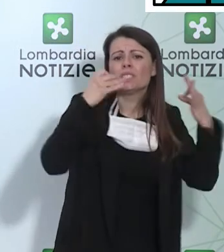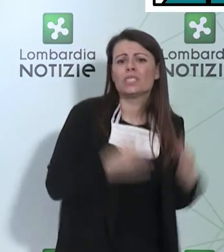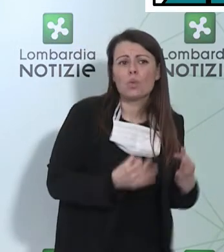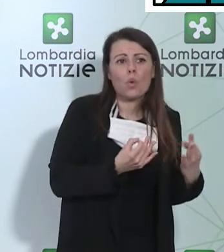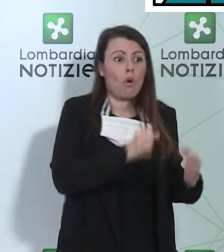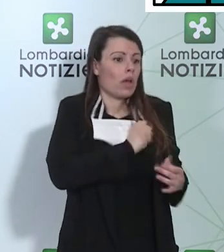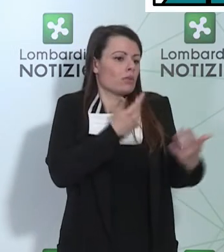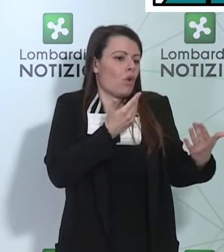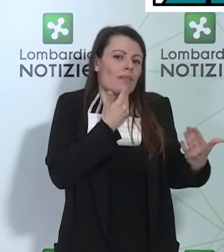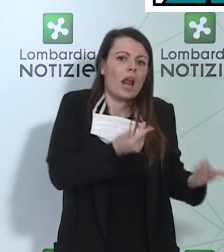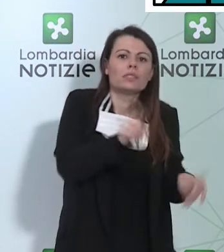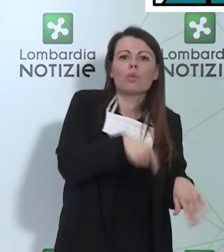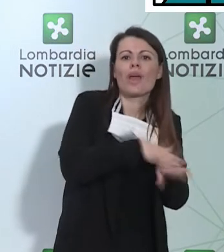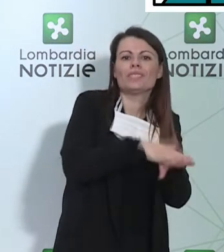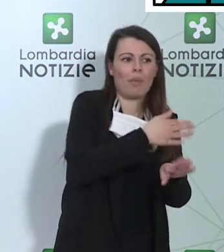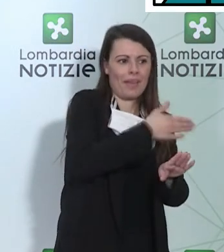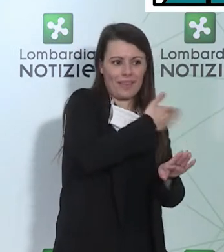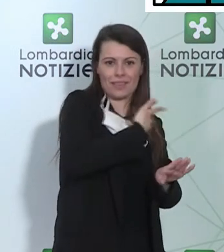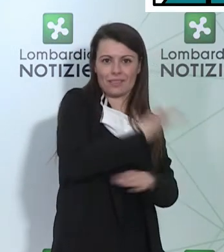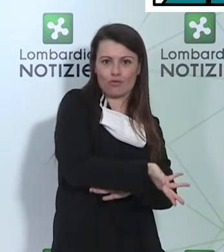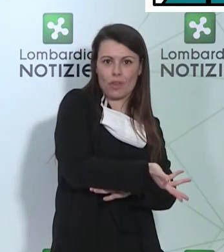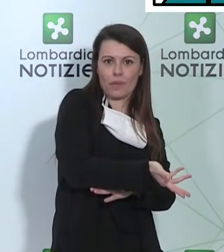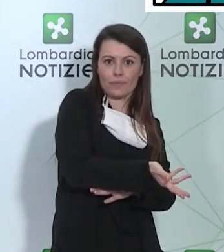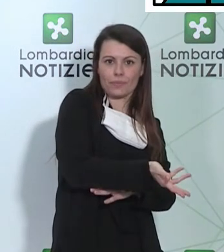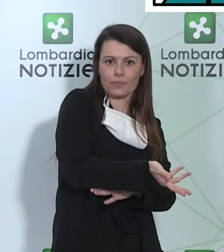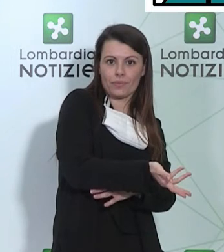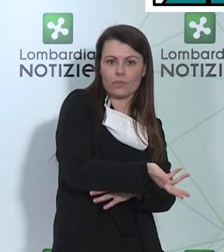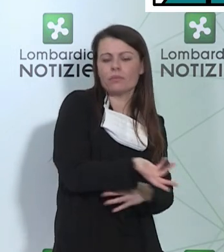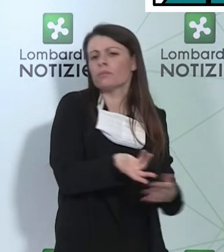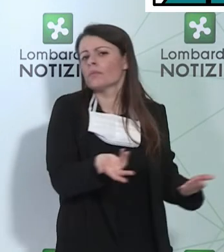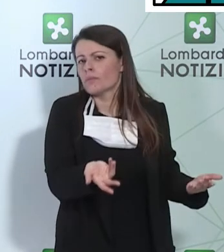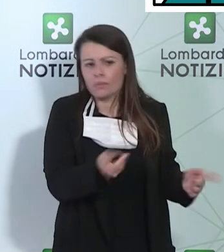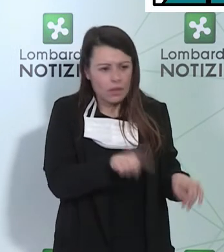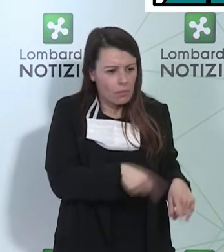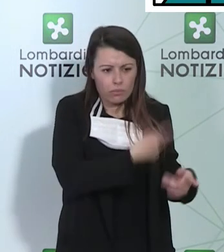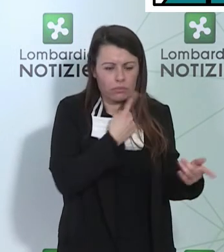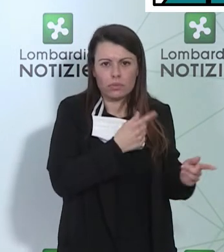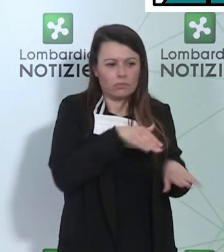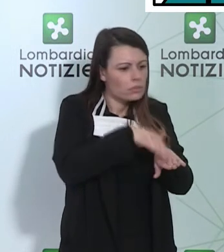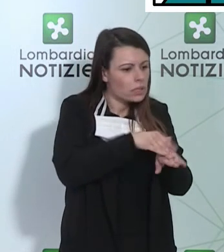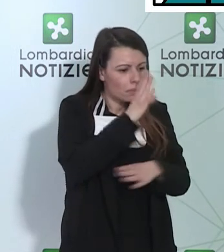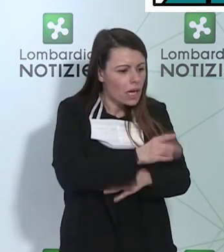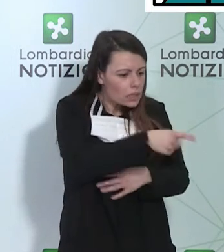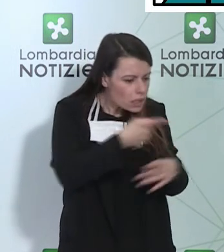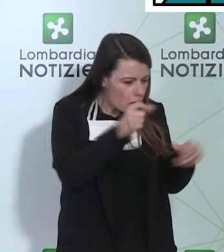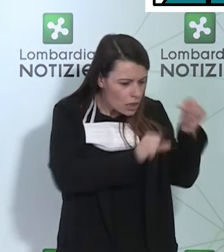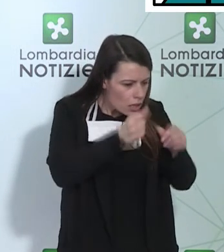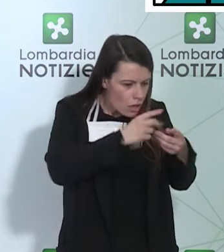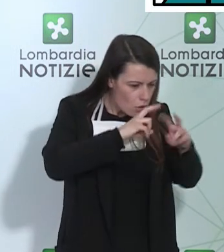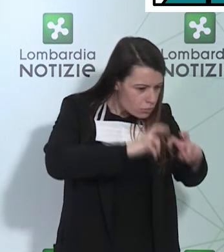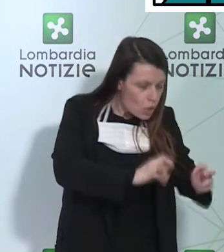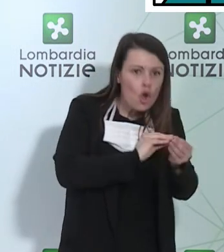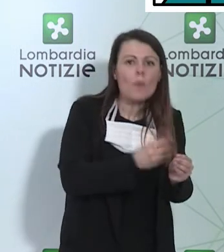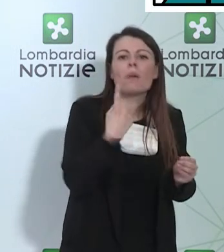esperienze già avute e validandole con sperimentazioni dirette. Però queste sono questioni